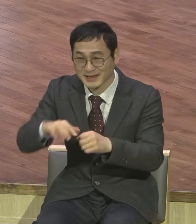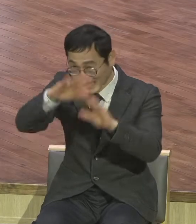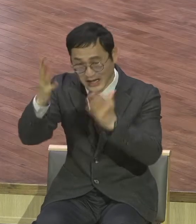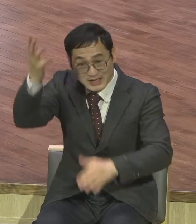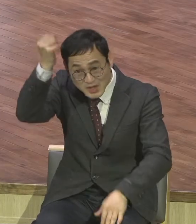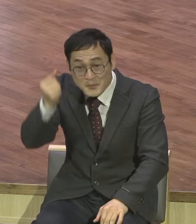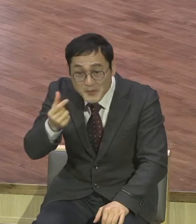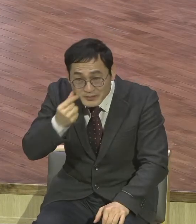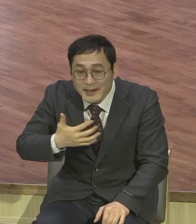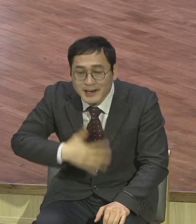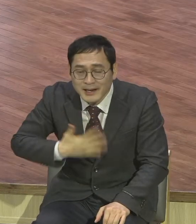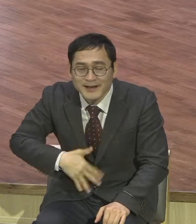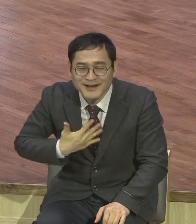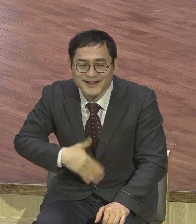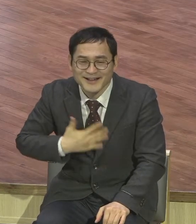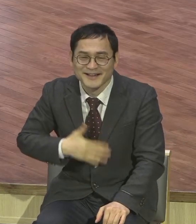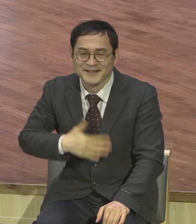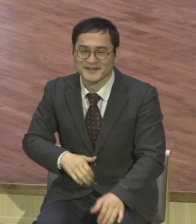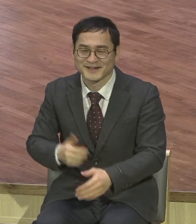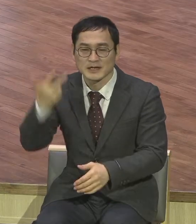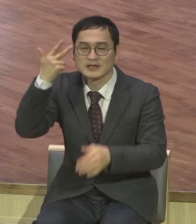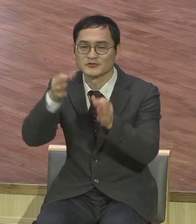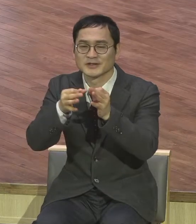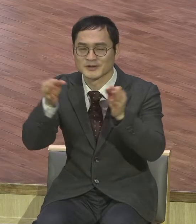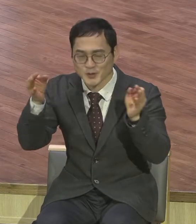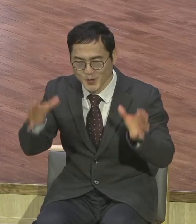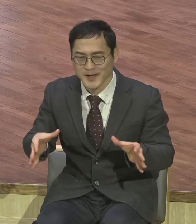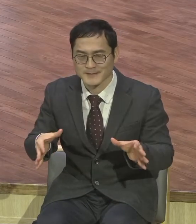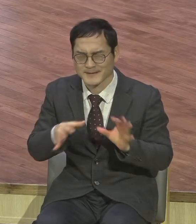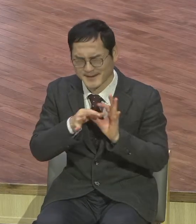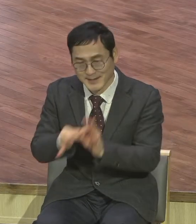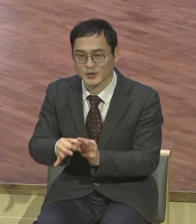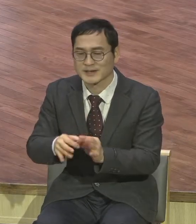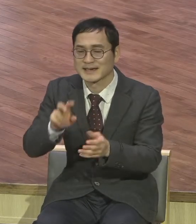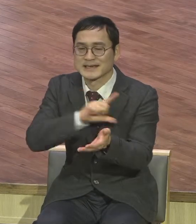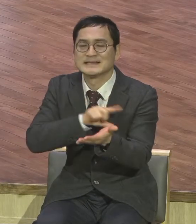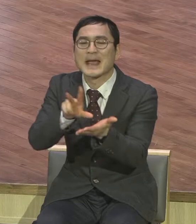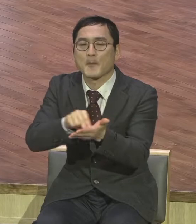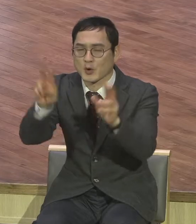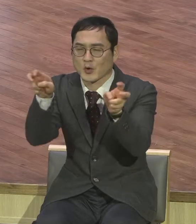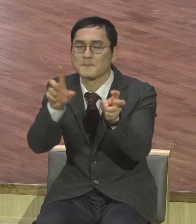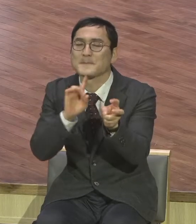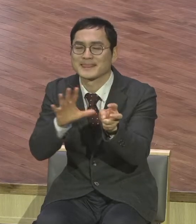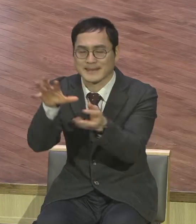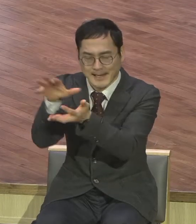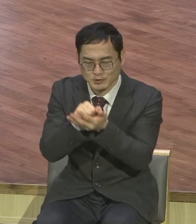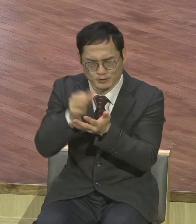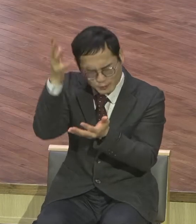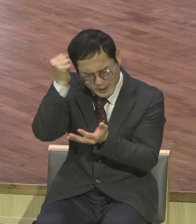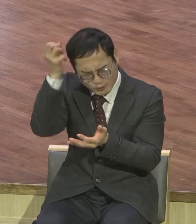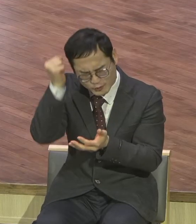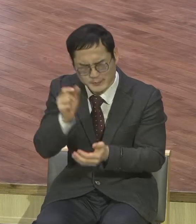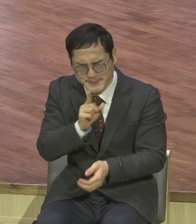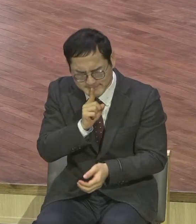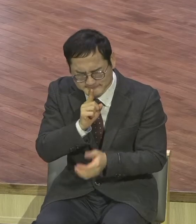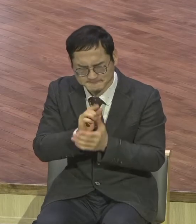제목만 가지고 일주일 내내 그냥 노래 부르면서 한번 해보세요. 그 내용에. 그 속에 대한 내용이 응답된다고.